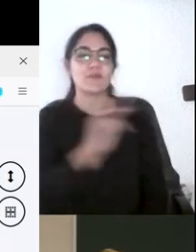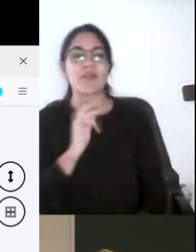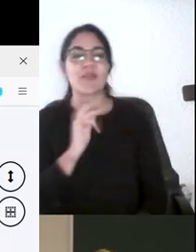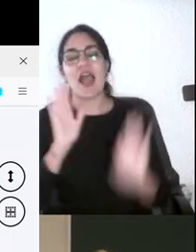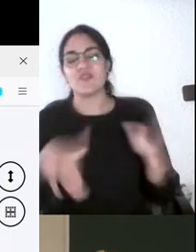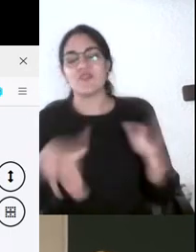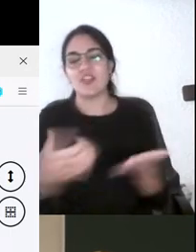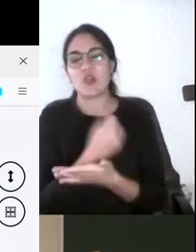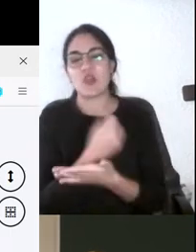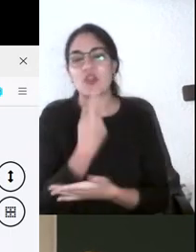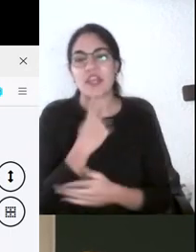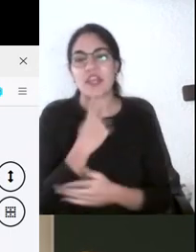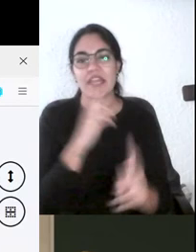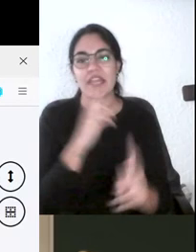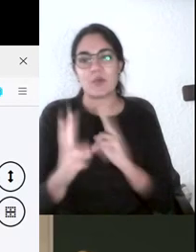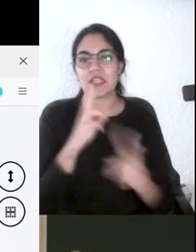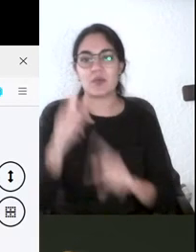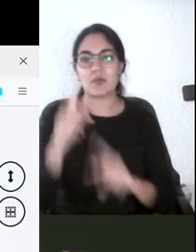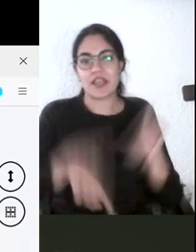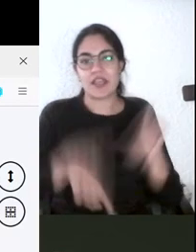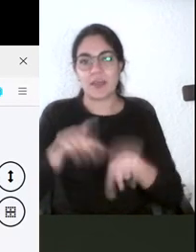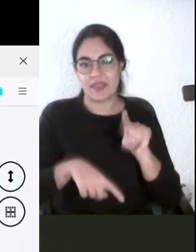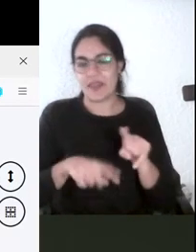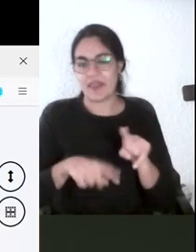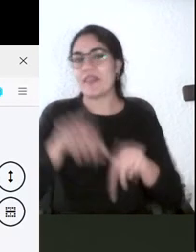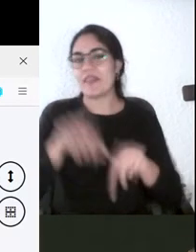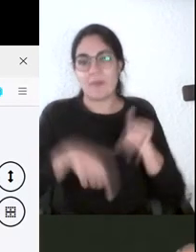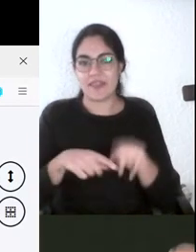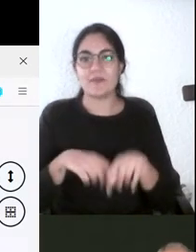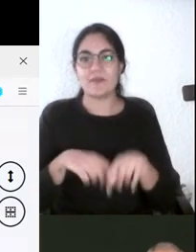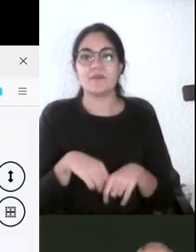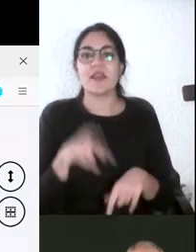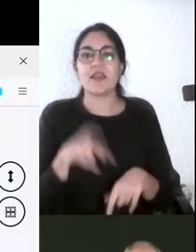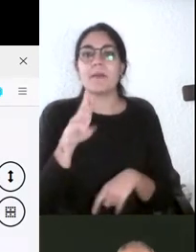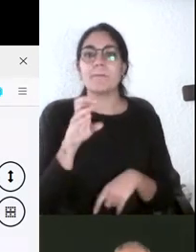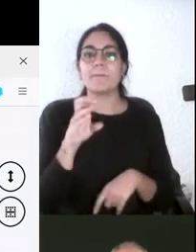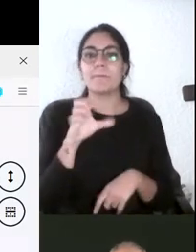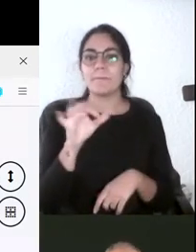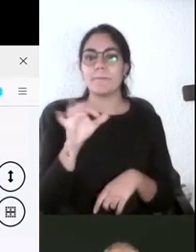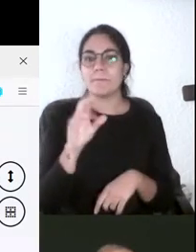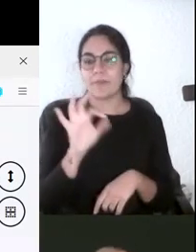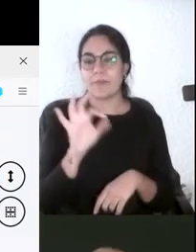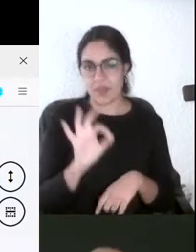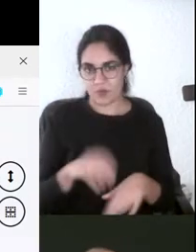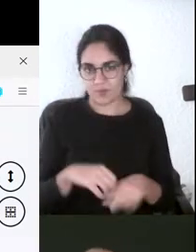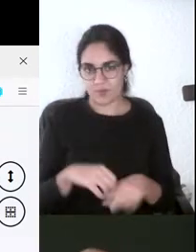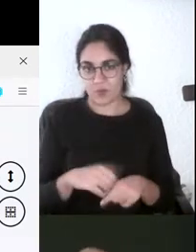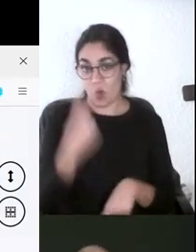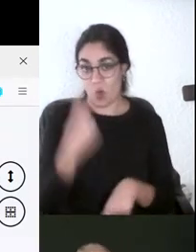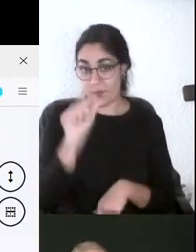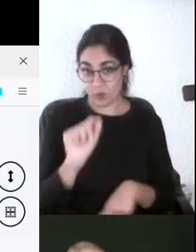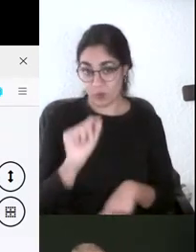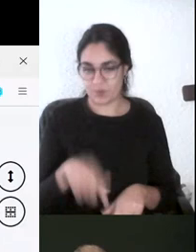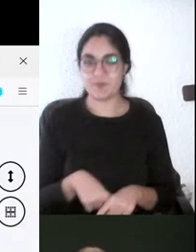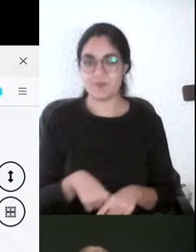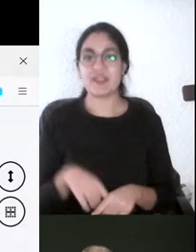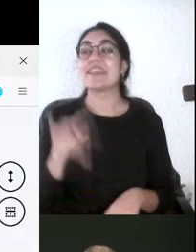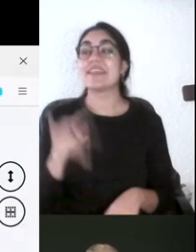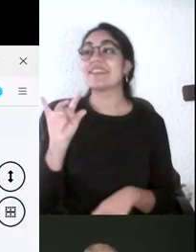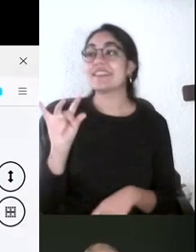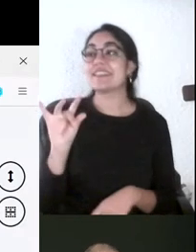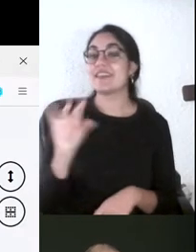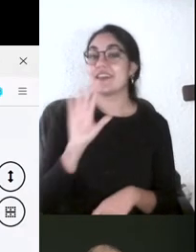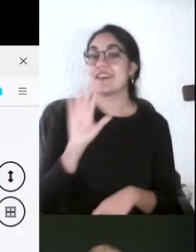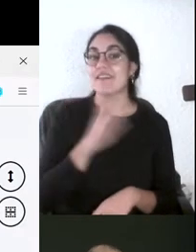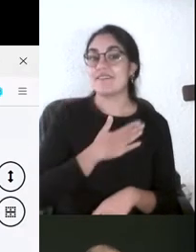depende que aportar probablemente vale Pedro así por orden así pero de verdad un minuto si bueno y antes cuando he